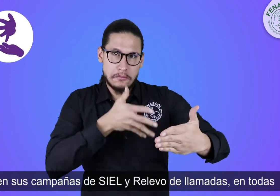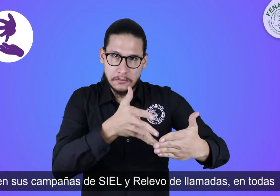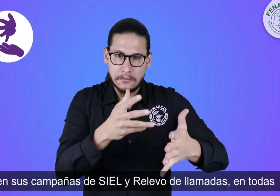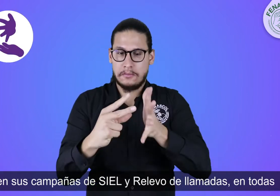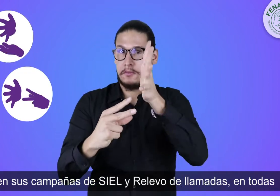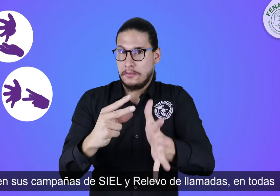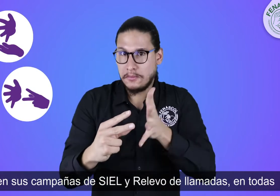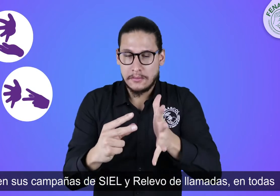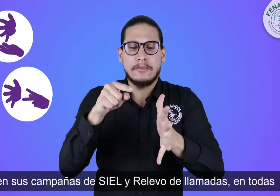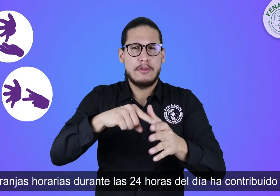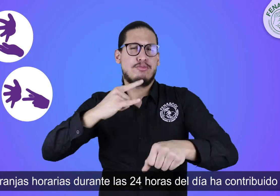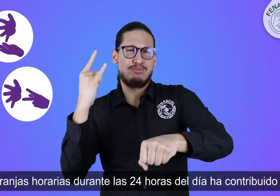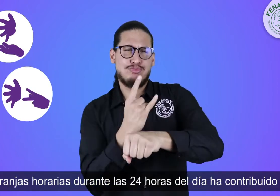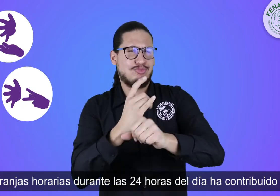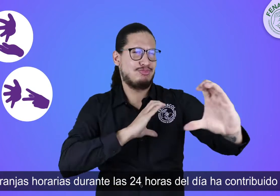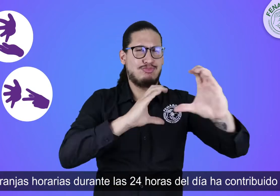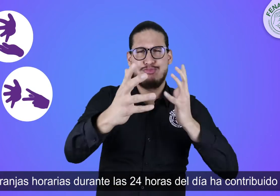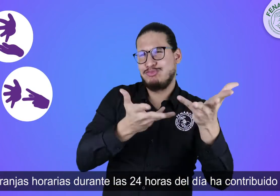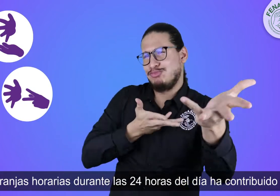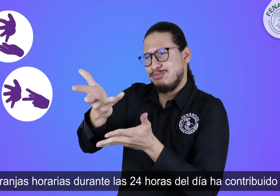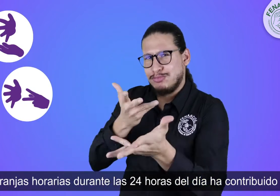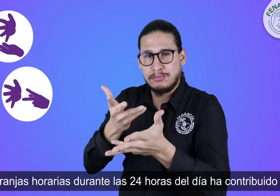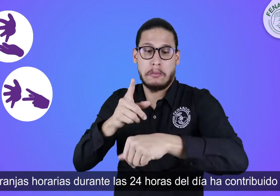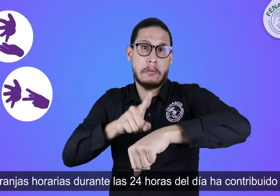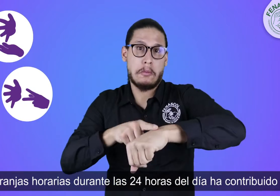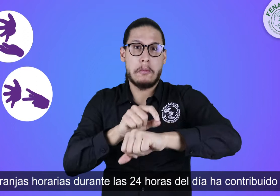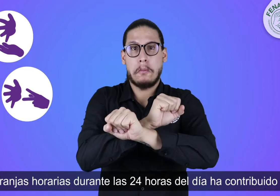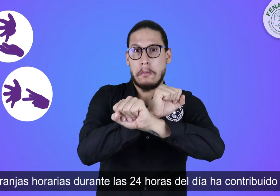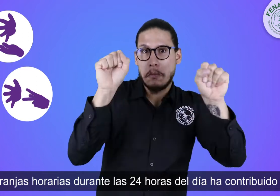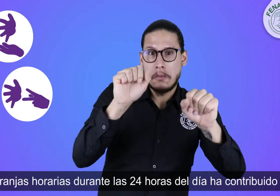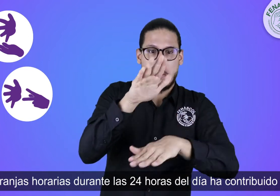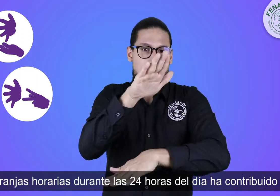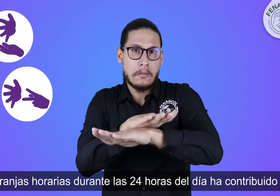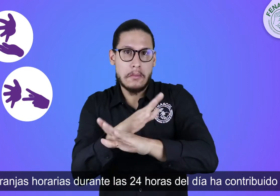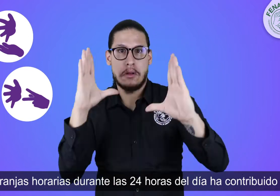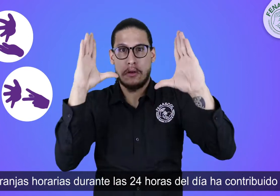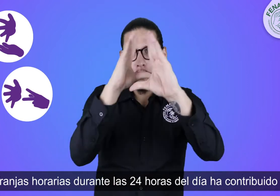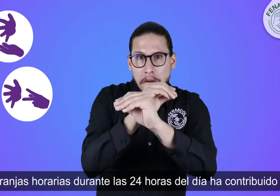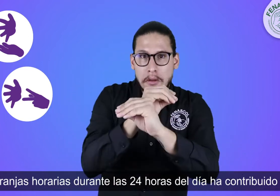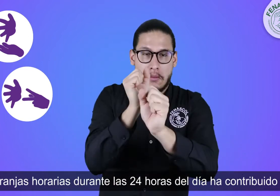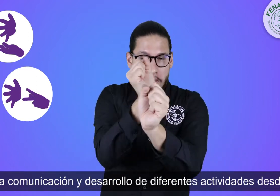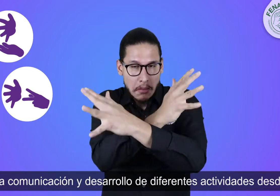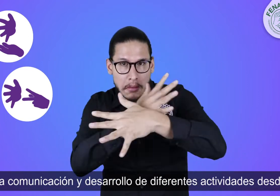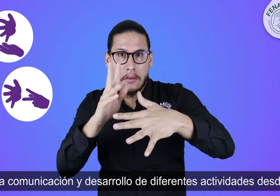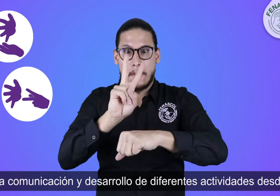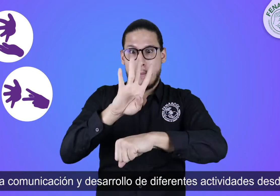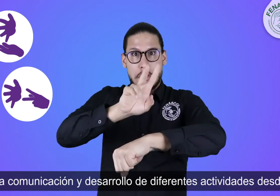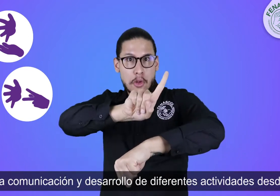todas las franjas horarias durante las 24 horas del día ha contribuido a la comunicación y